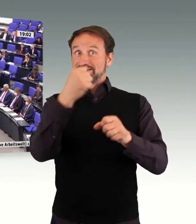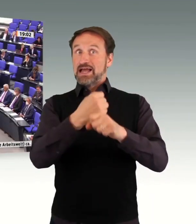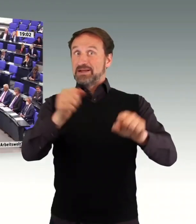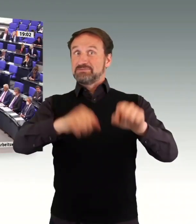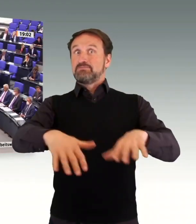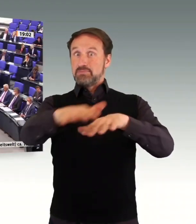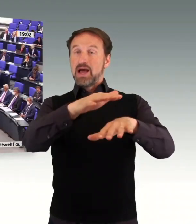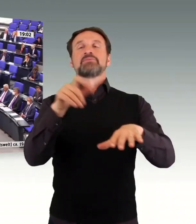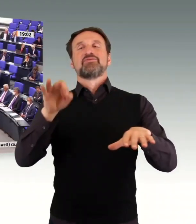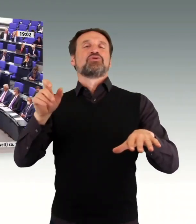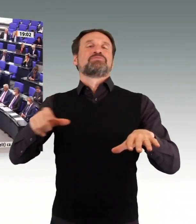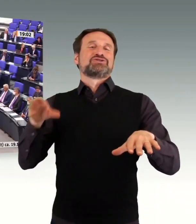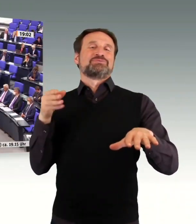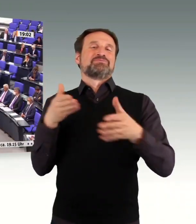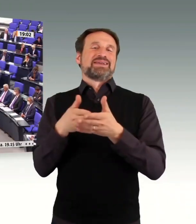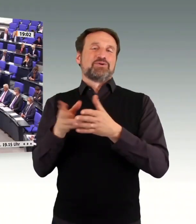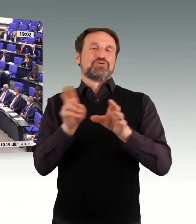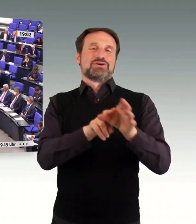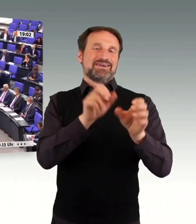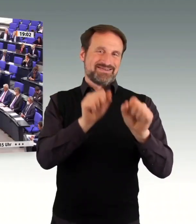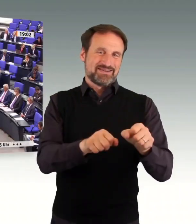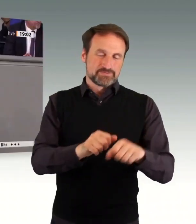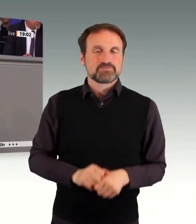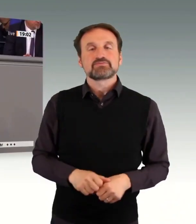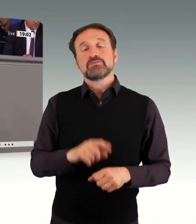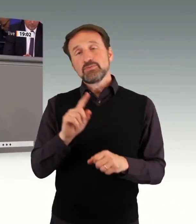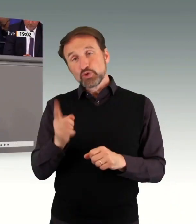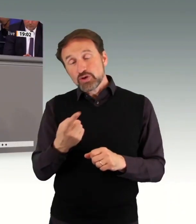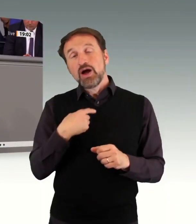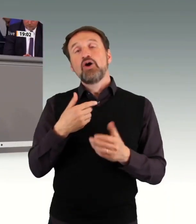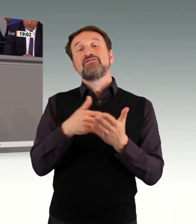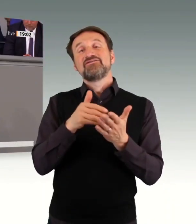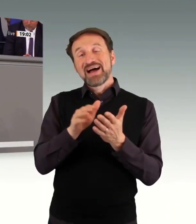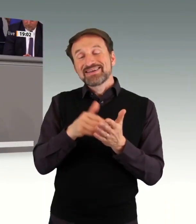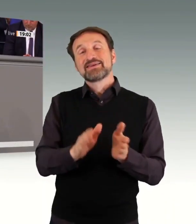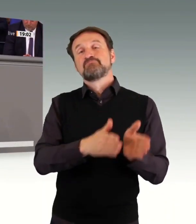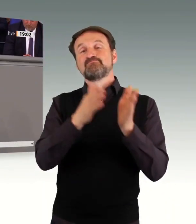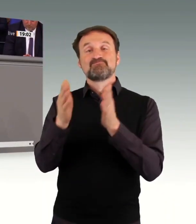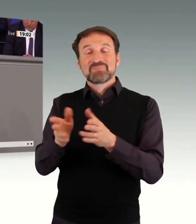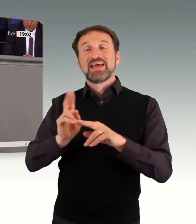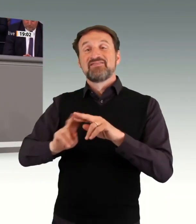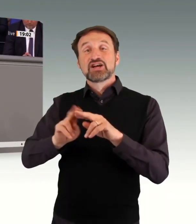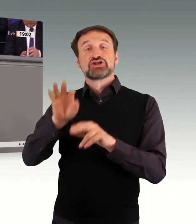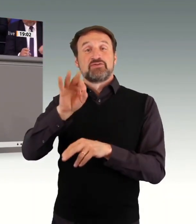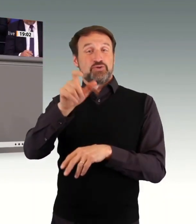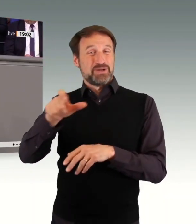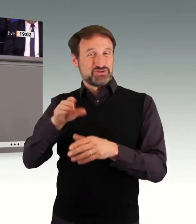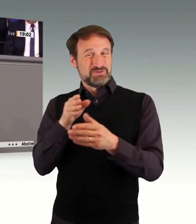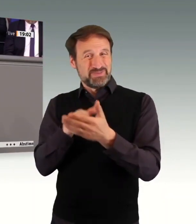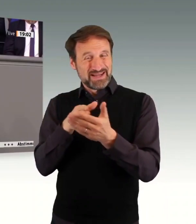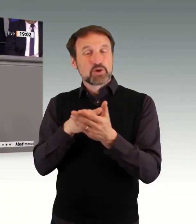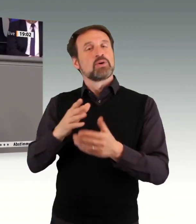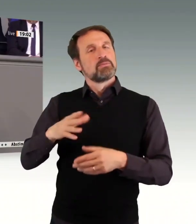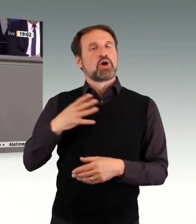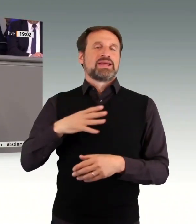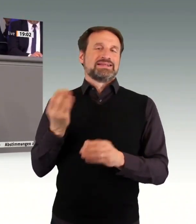Wir gehen weiter auch über die Frage der Modernisierung der Werkstätten. Bis hin zu dem, Herr Oellers, Sie kommen aus dem Wahlkreis